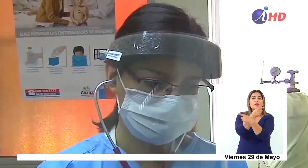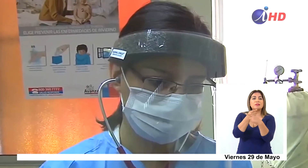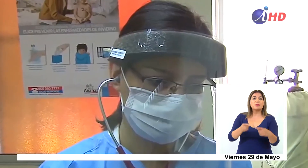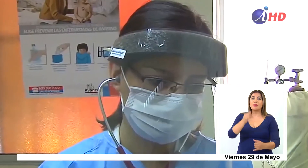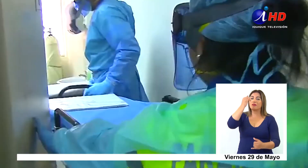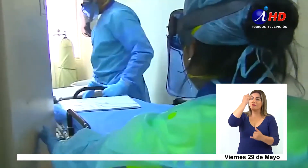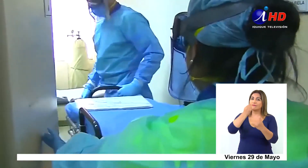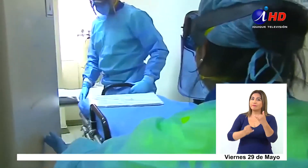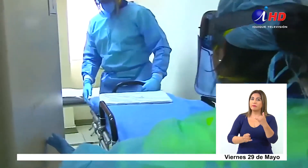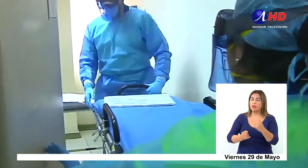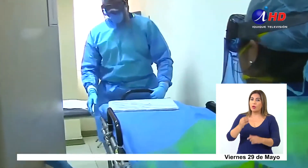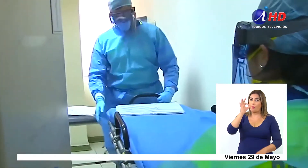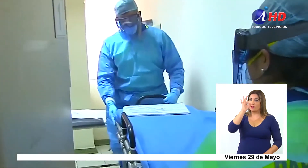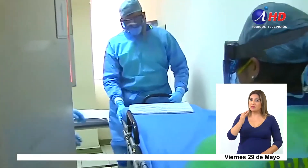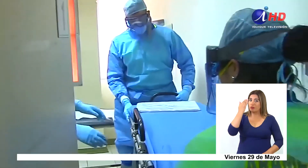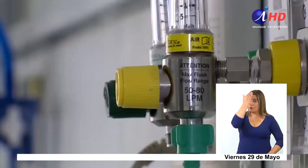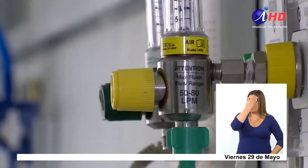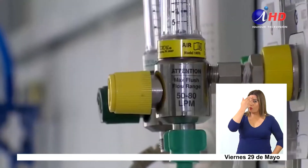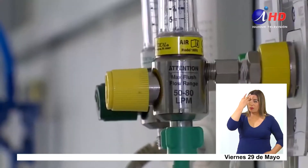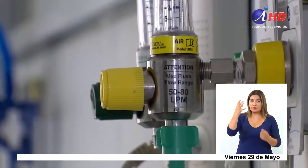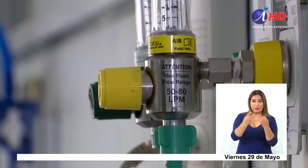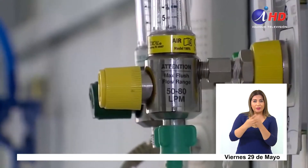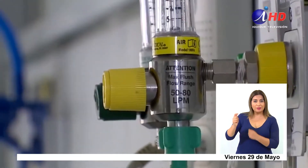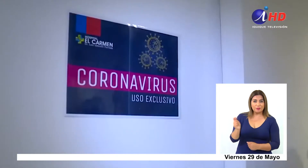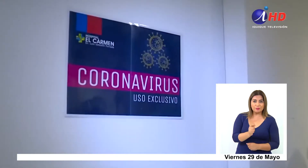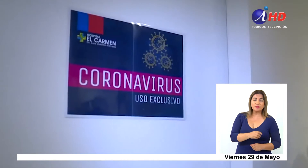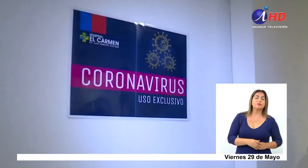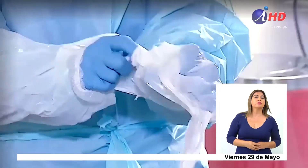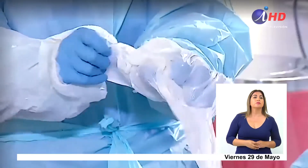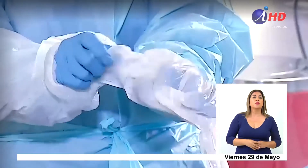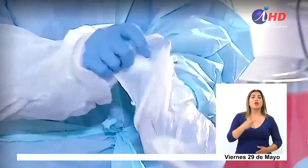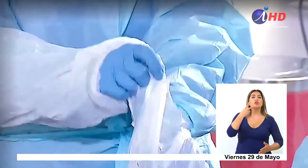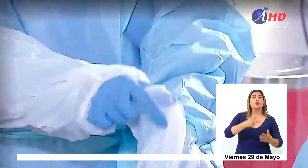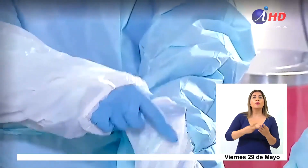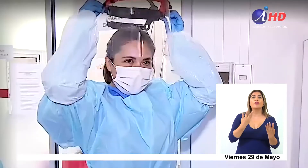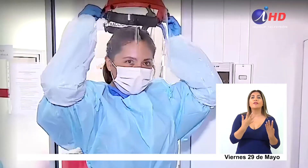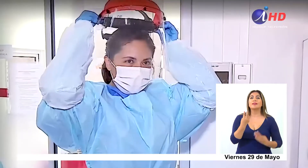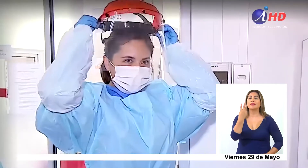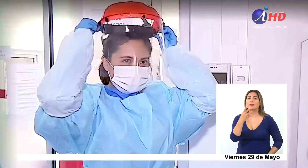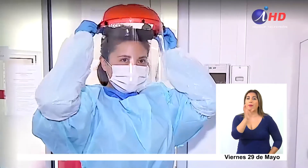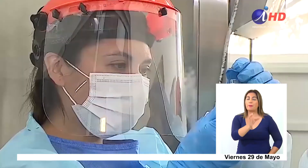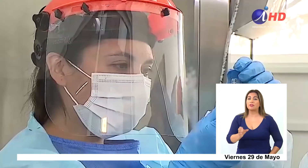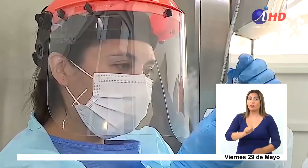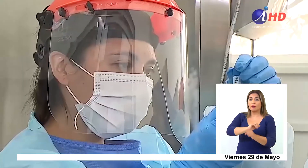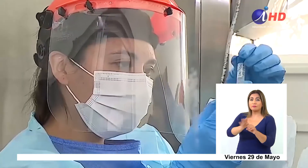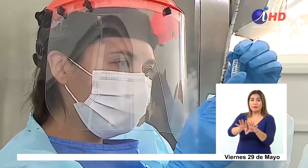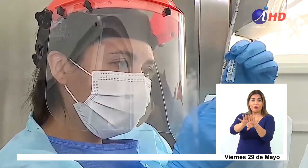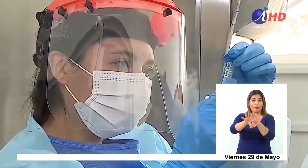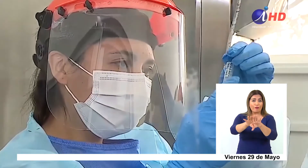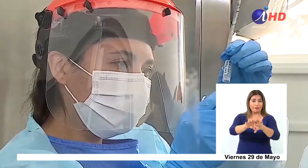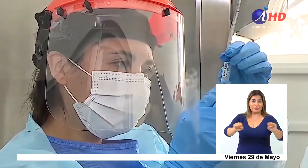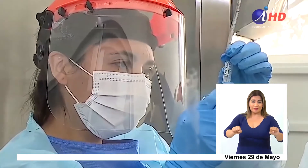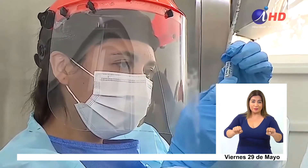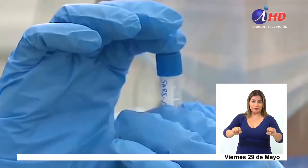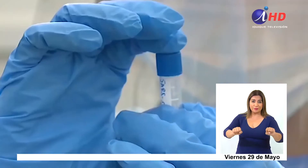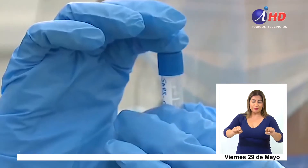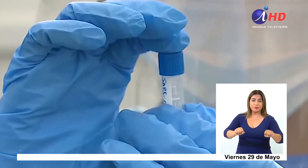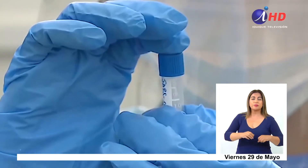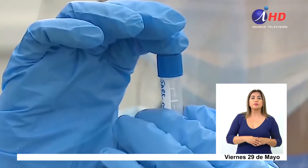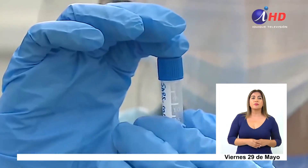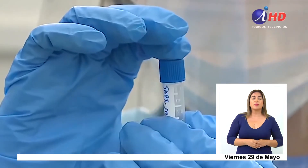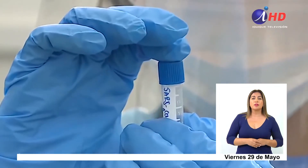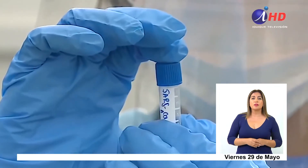termina con cifras preocupantes en la región de Tarapacá. 2.093 casos confirmados con COVID-19,